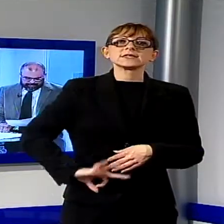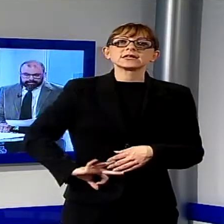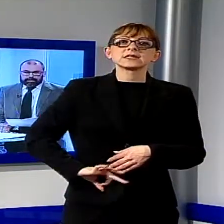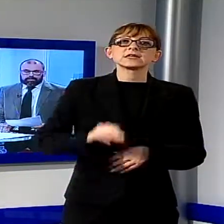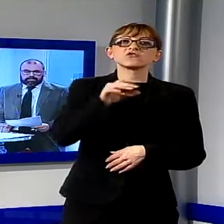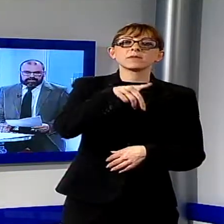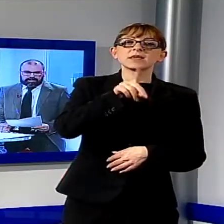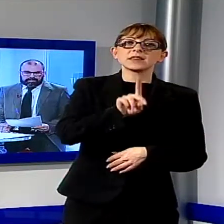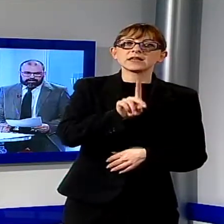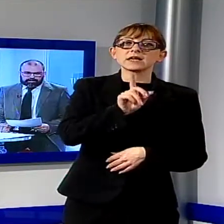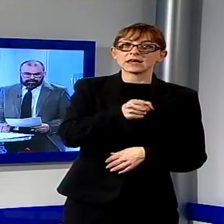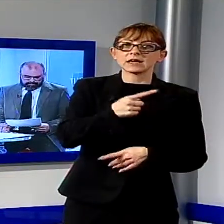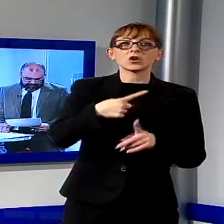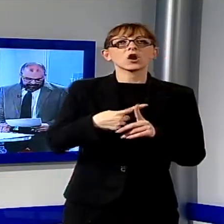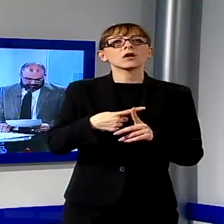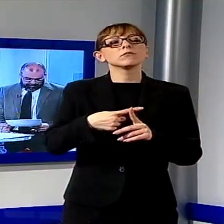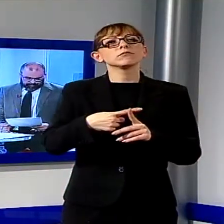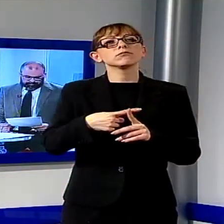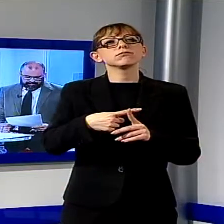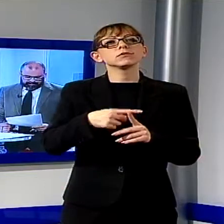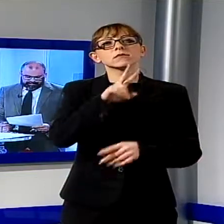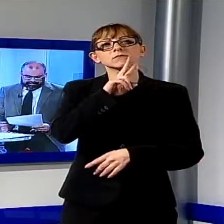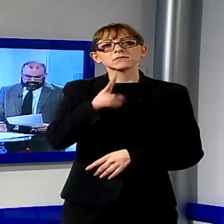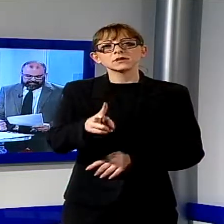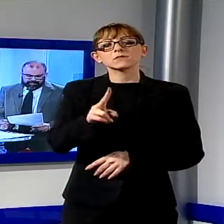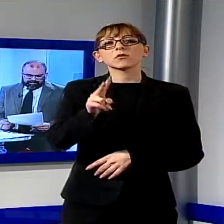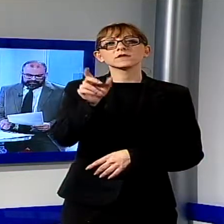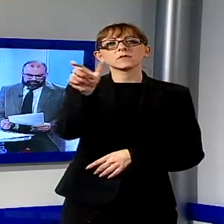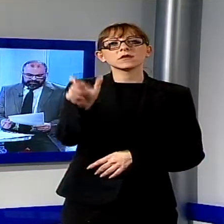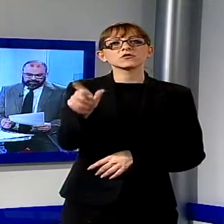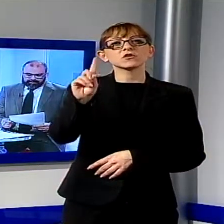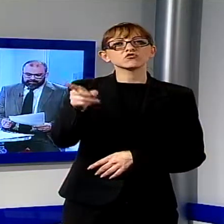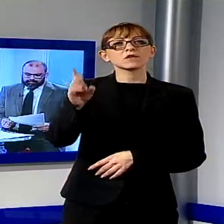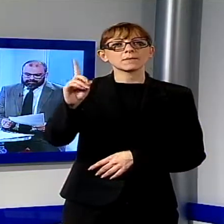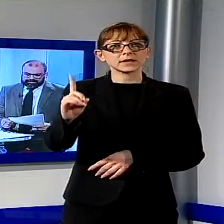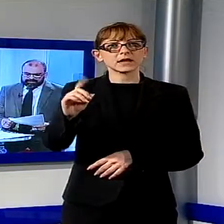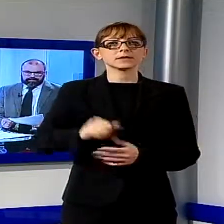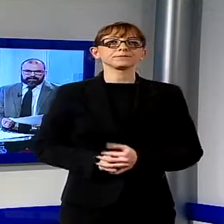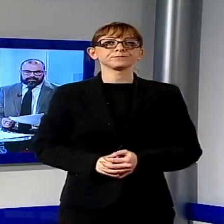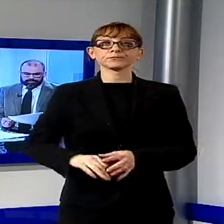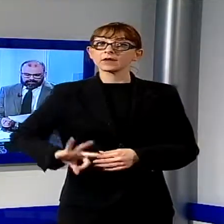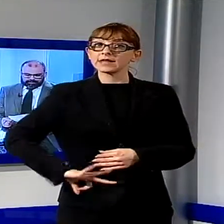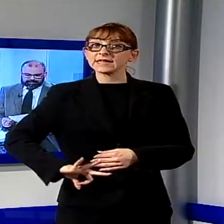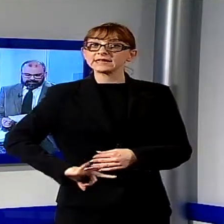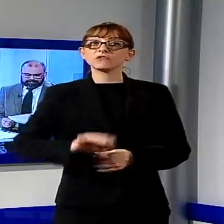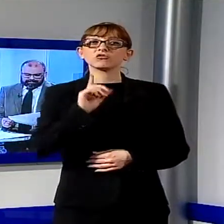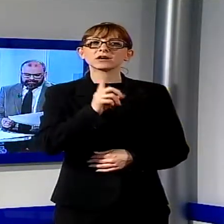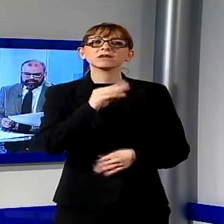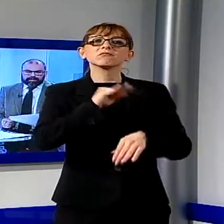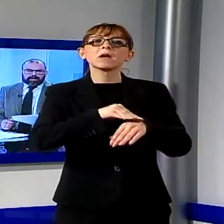e il commissario del PD, Viareggino, Giuseppe Dati. La senatrice Granaiola domandava perché non